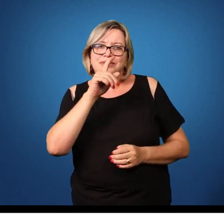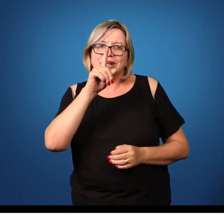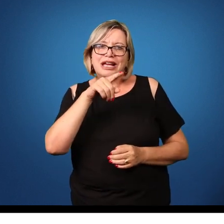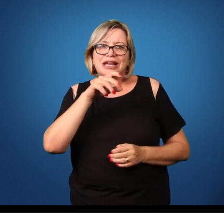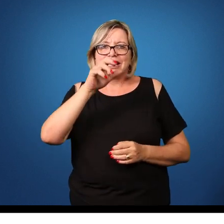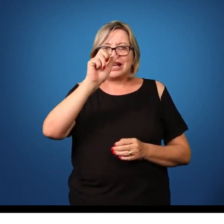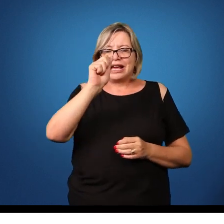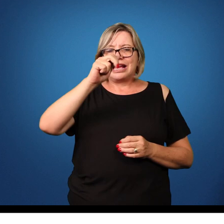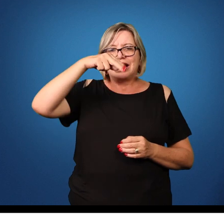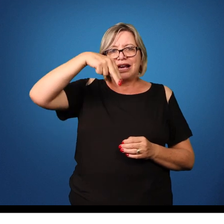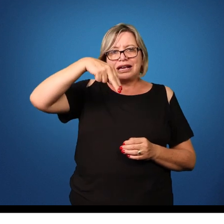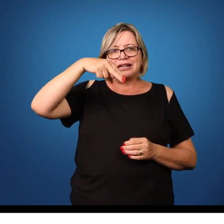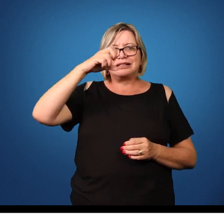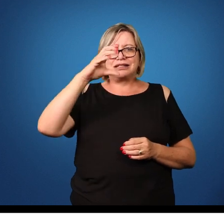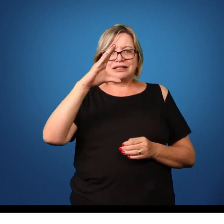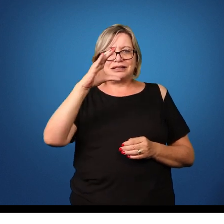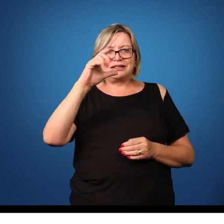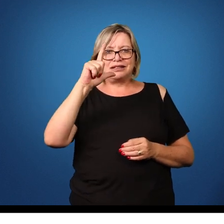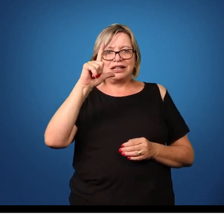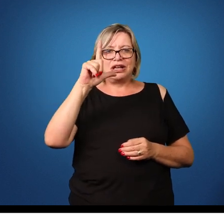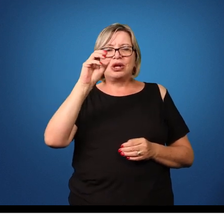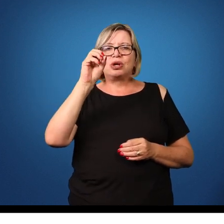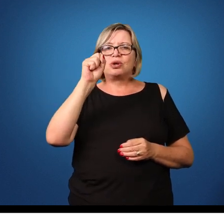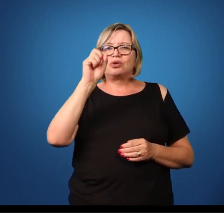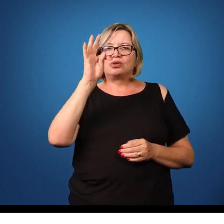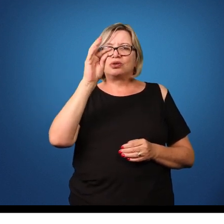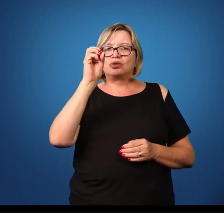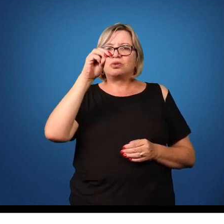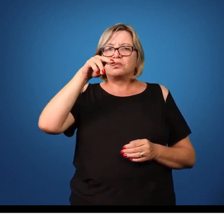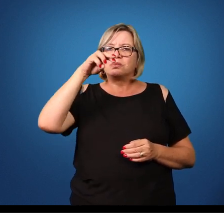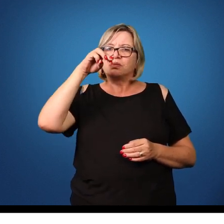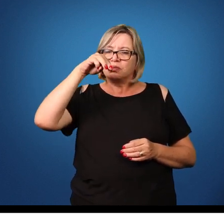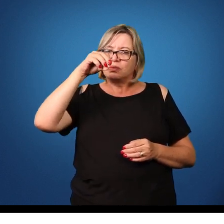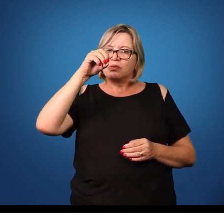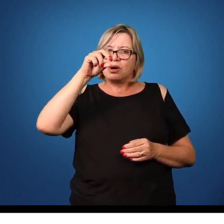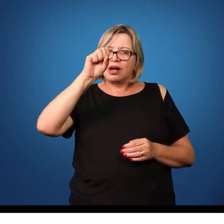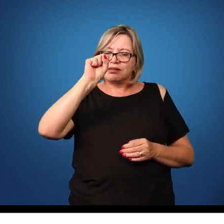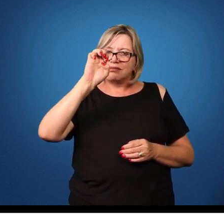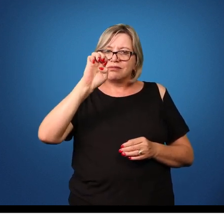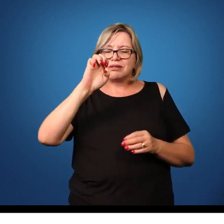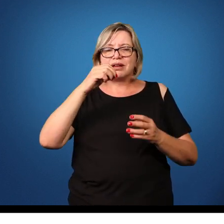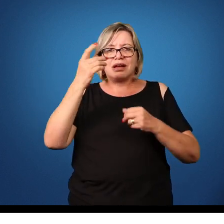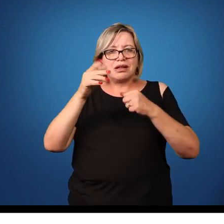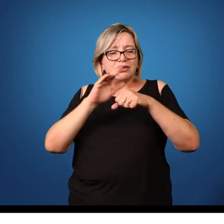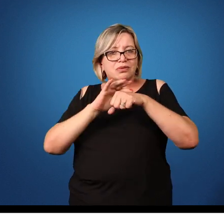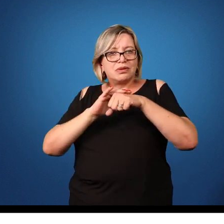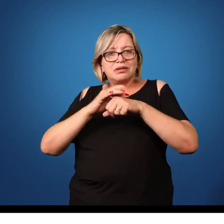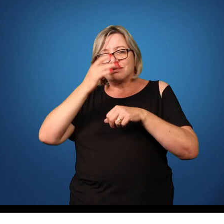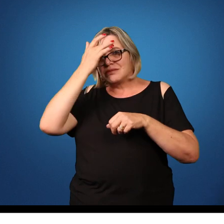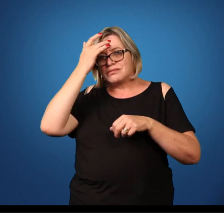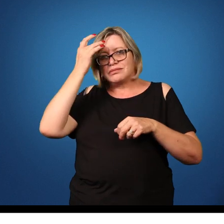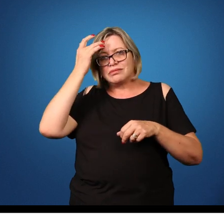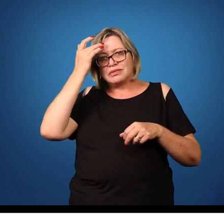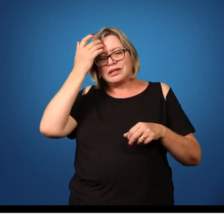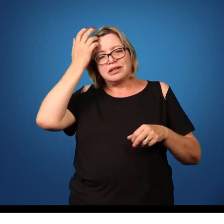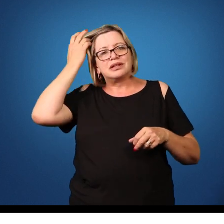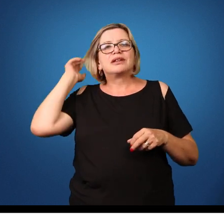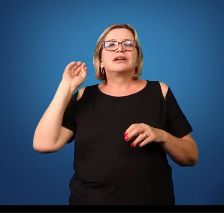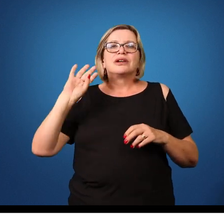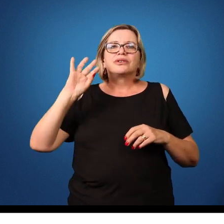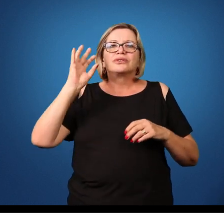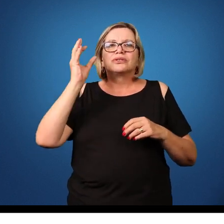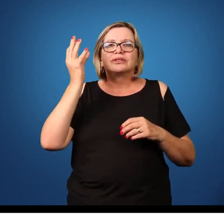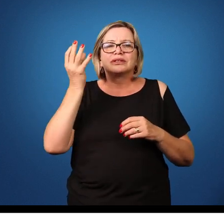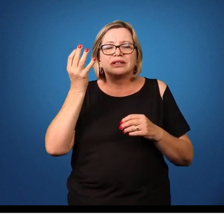ansilostomose, causada pelo ansilostomas doodenalis. A infecção do indivíduo ocorre também para um ovo